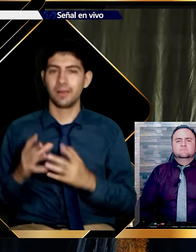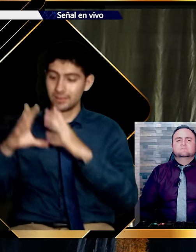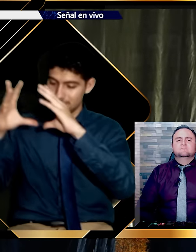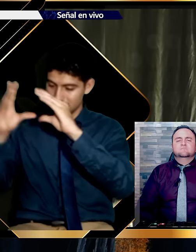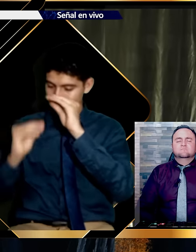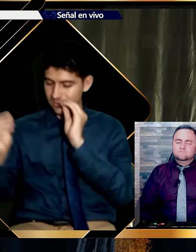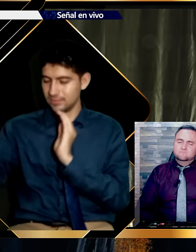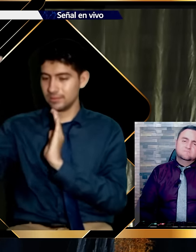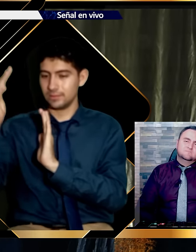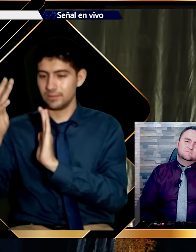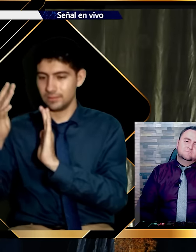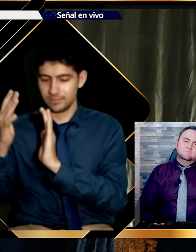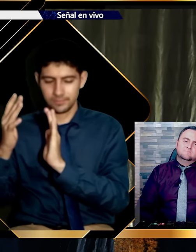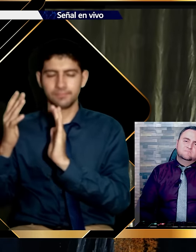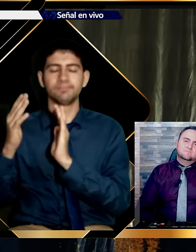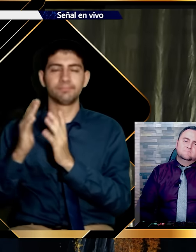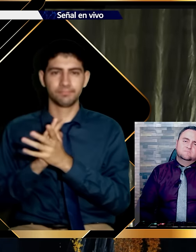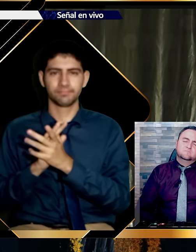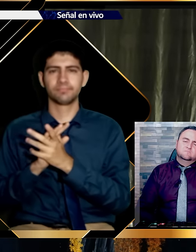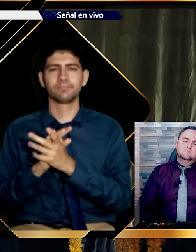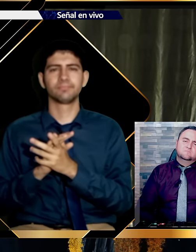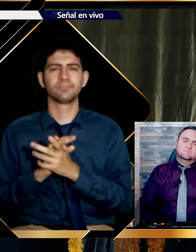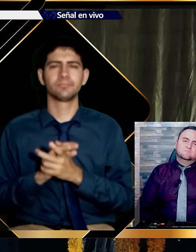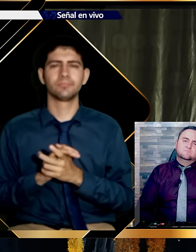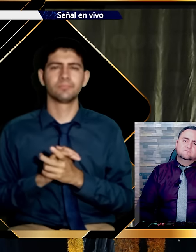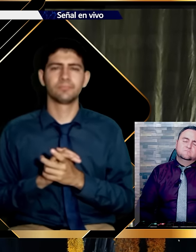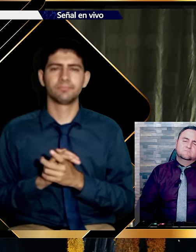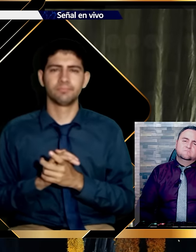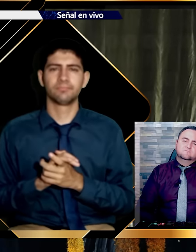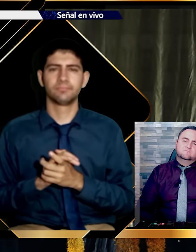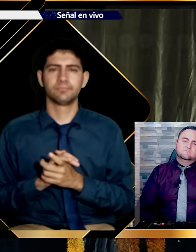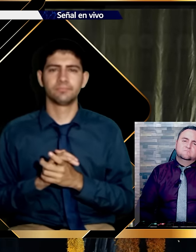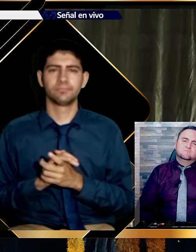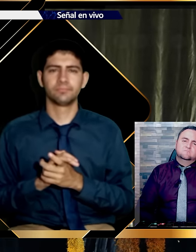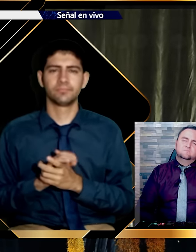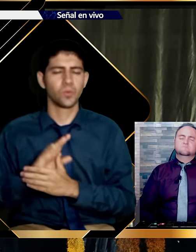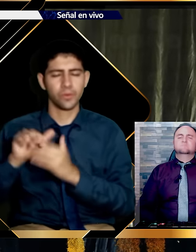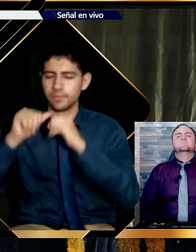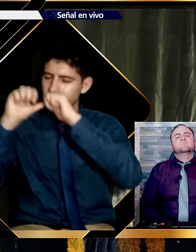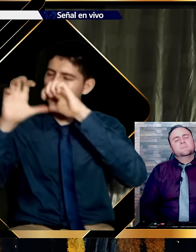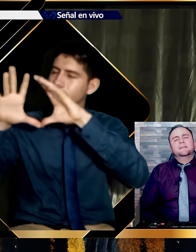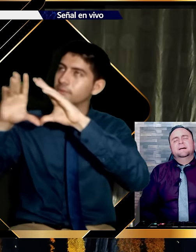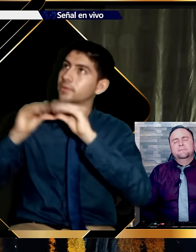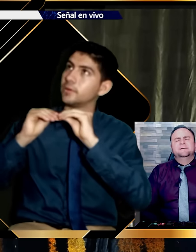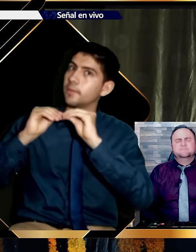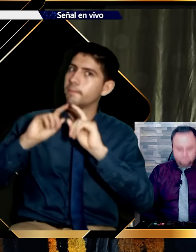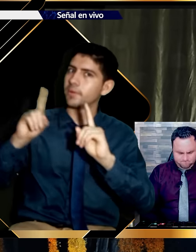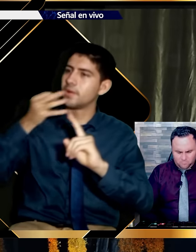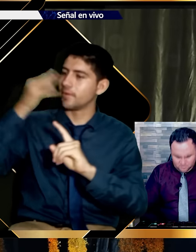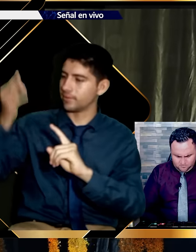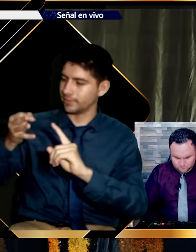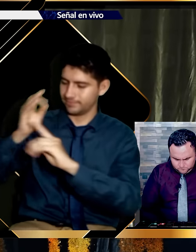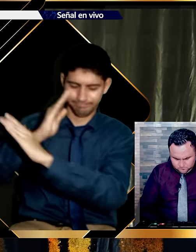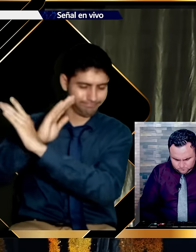Es el que come de mi plato. Hemos estado en la misma mesa. Y hemos alcanzado las mismas provisiones. Hay